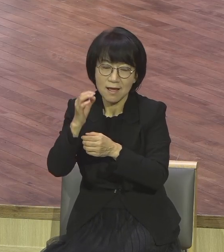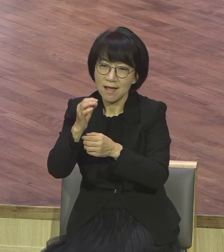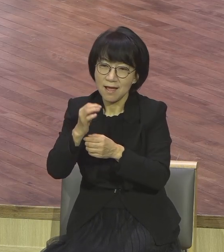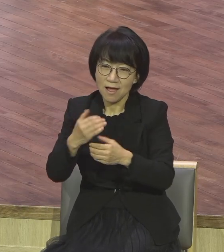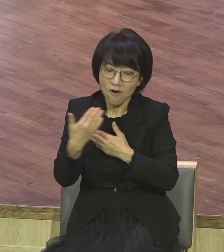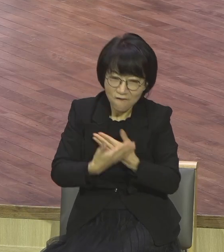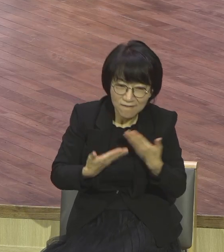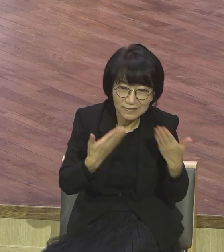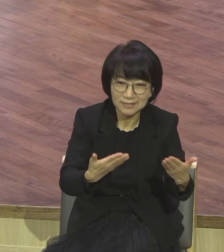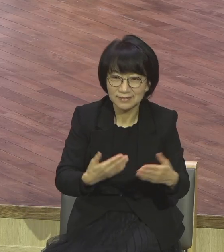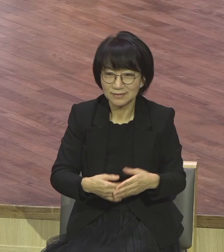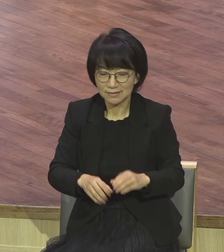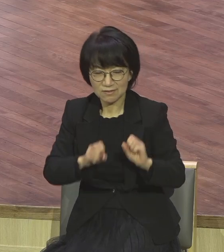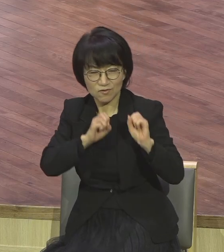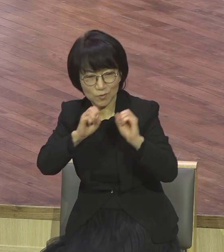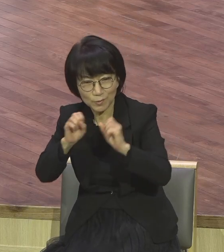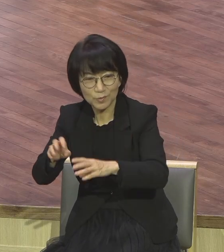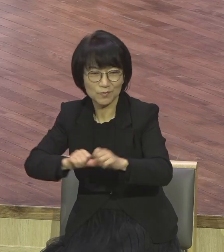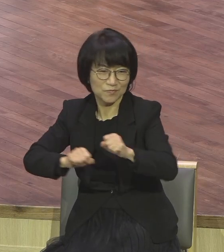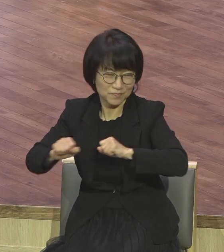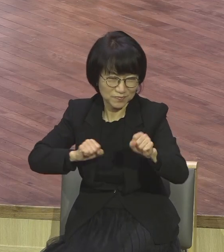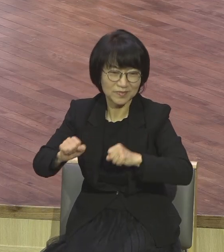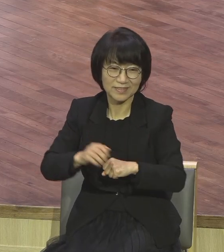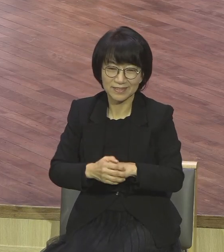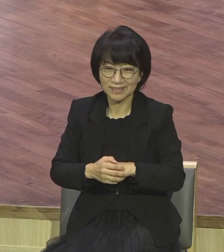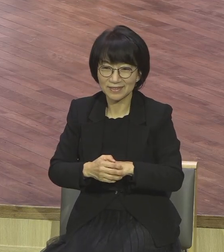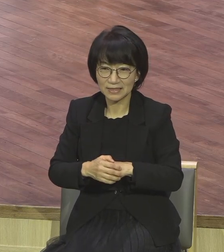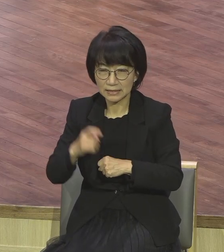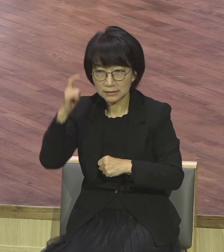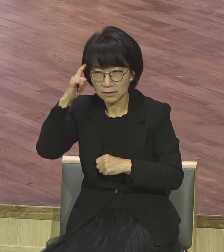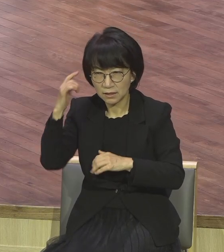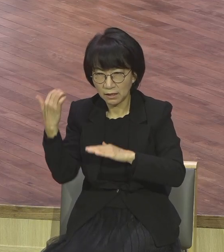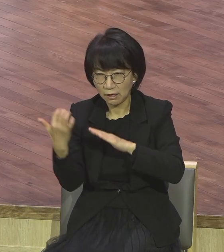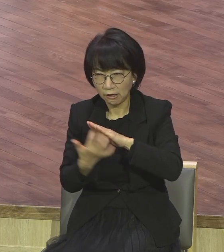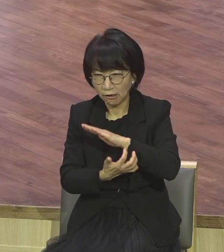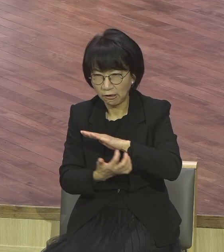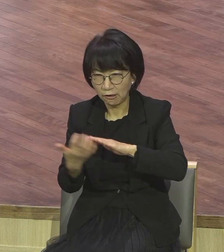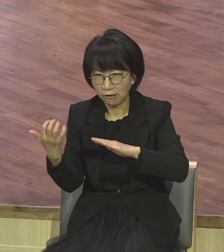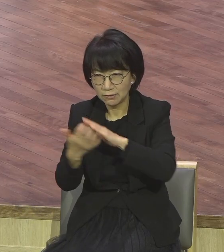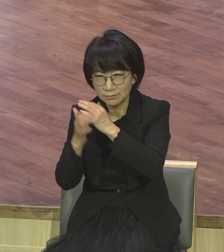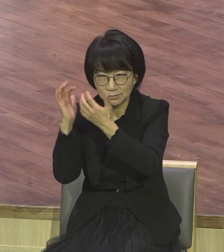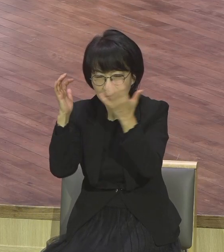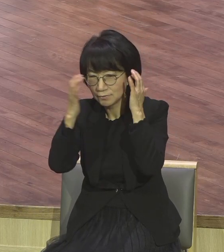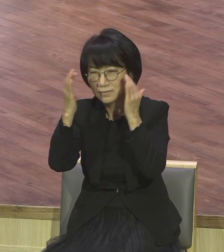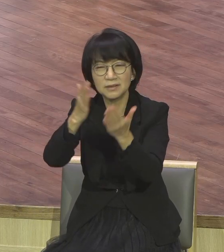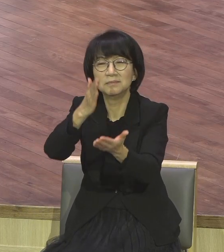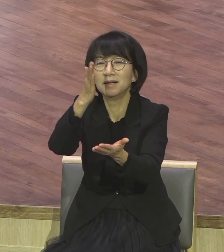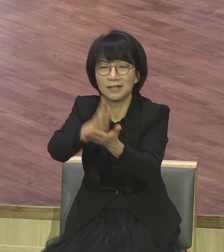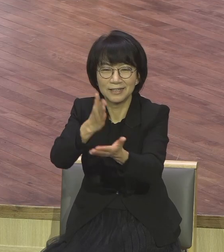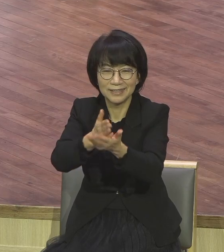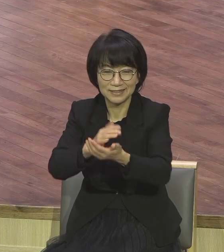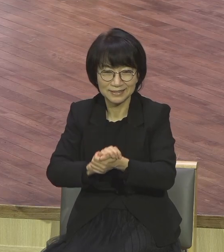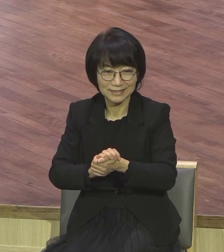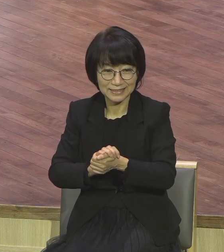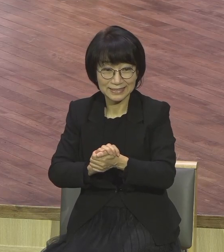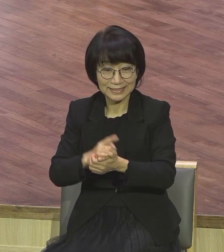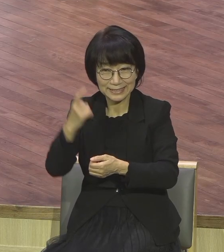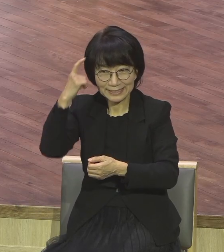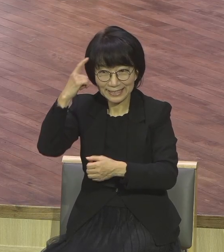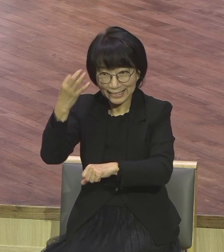여러분 성령이 인도 받으려면 단순하시기 바랍니다 머리가 복잡한 사람은요 너무 생각이 많은 사람은 평생 인도 못